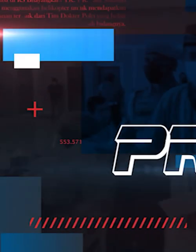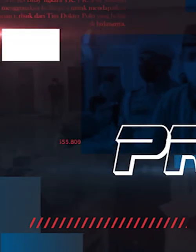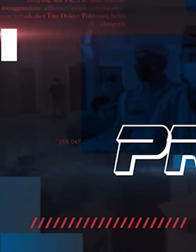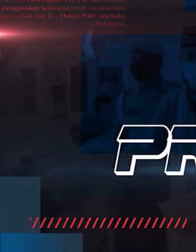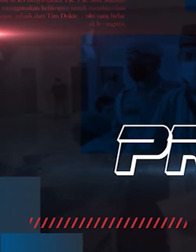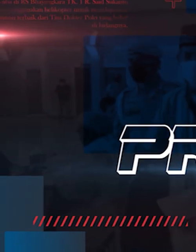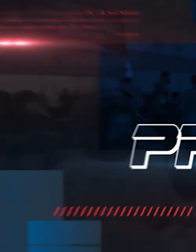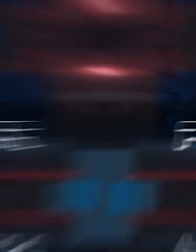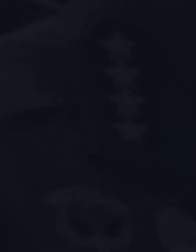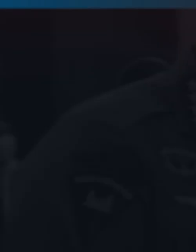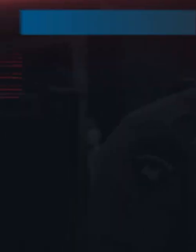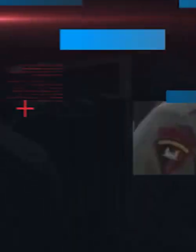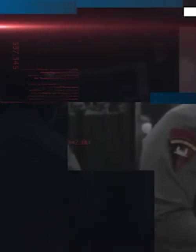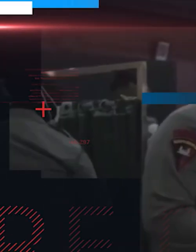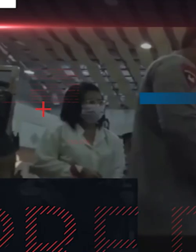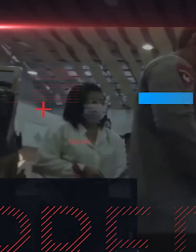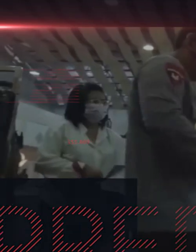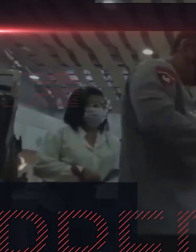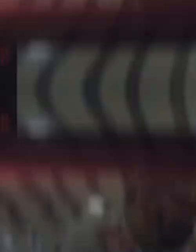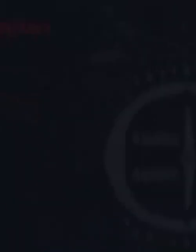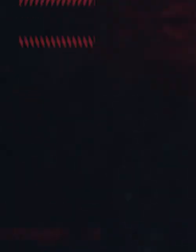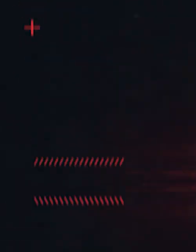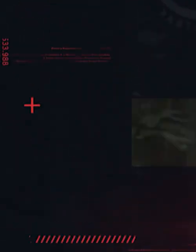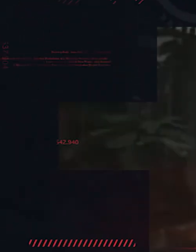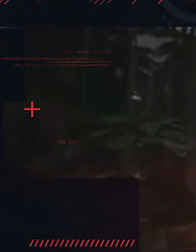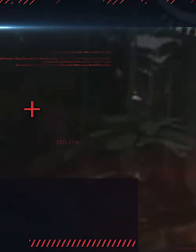Sampai di video selanjutnya.